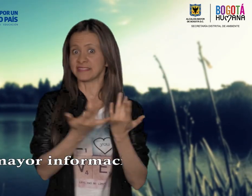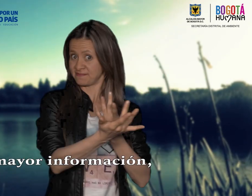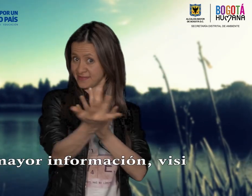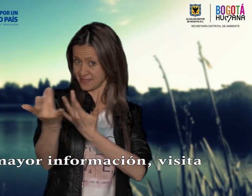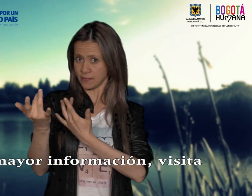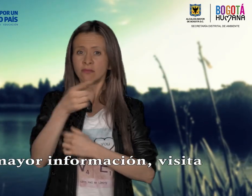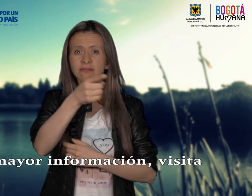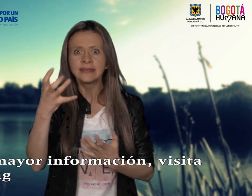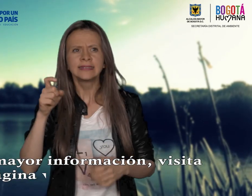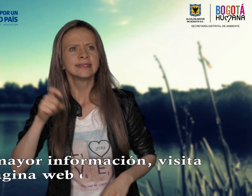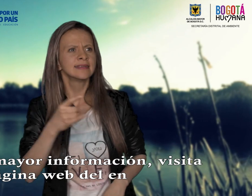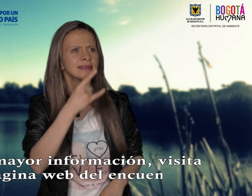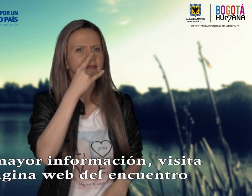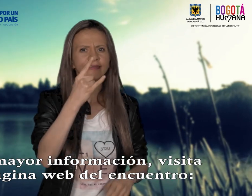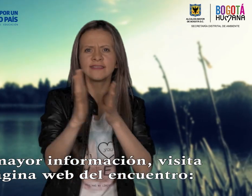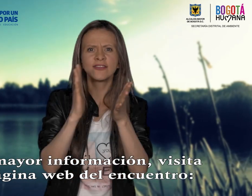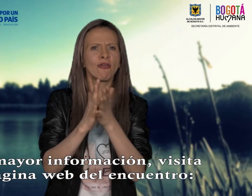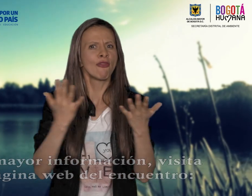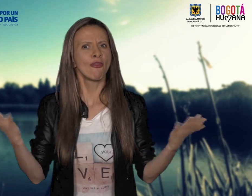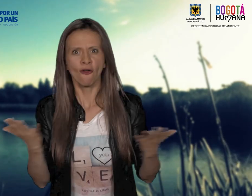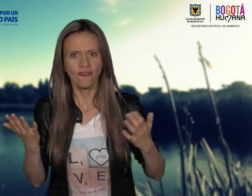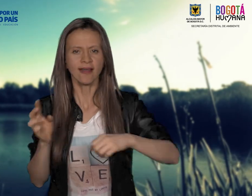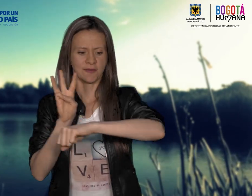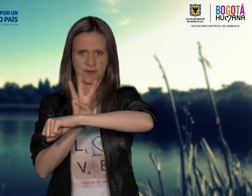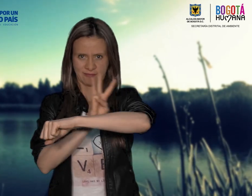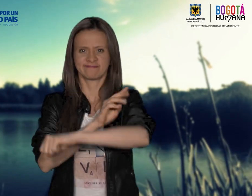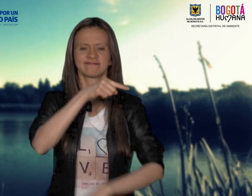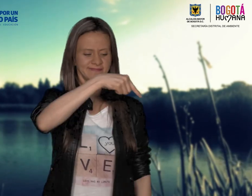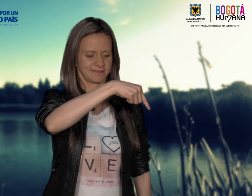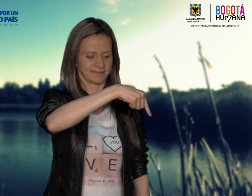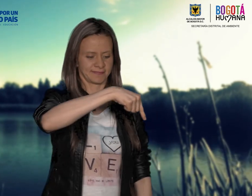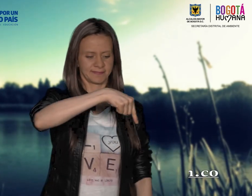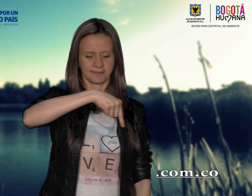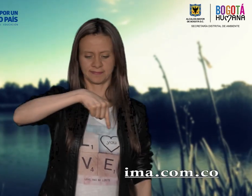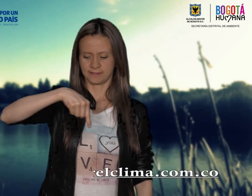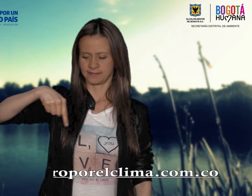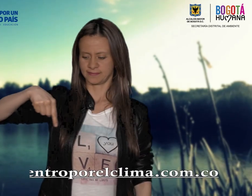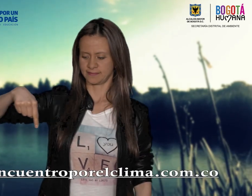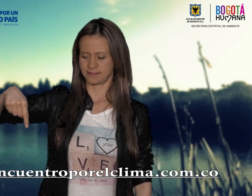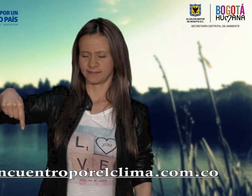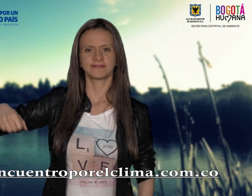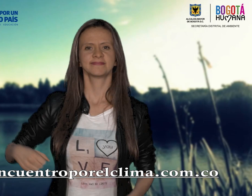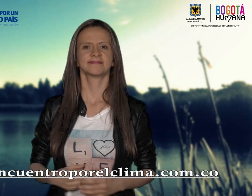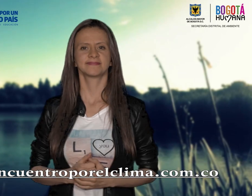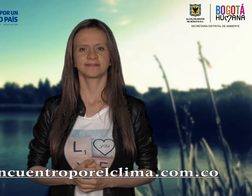visita la página web del encuentro www.encuentroporeclima.com.com